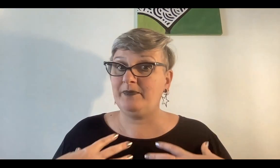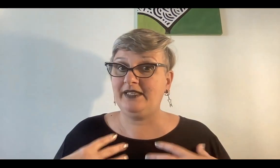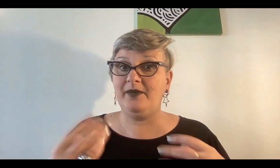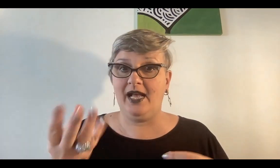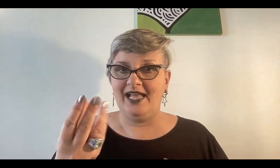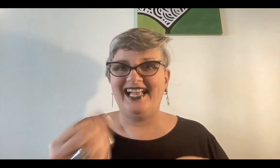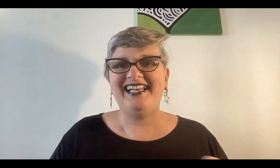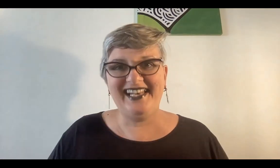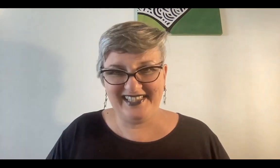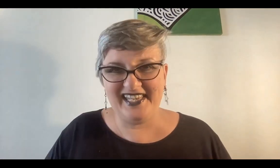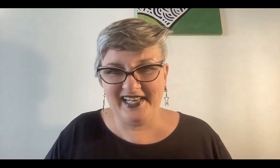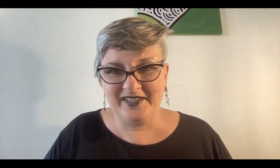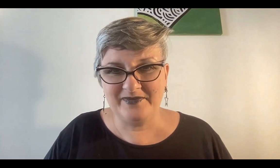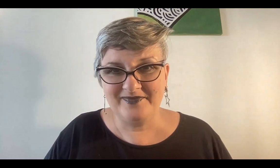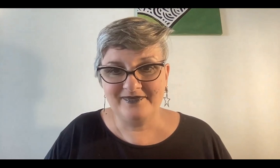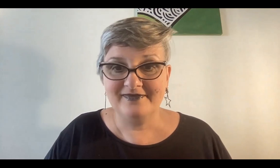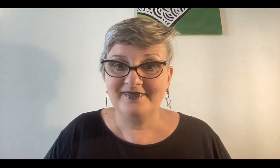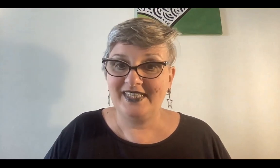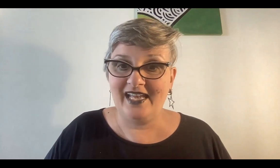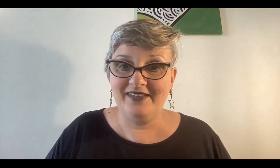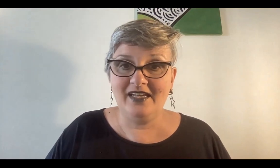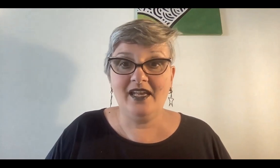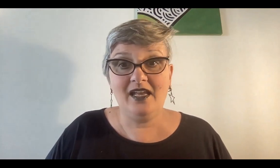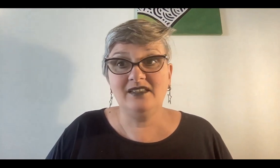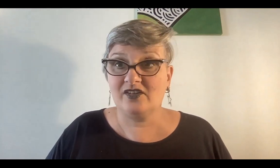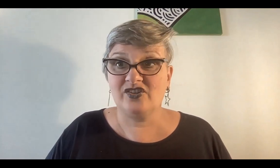perspectiva, le tienen. Y ahí viene el terror.